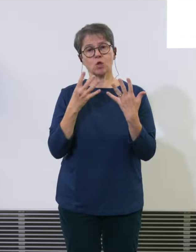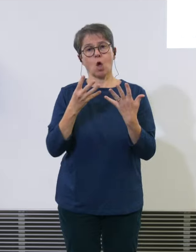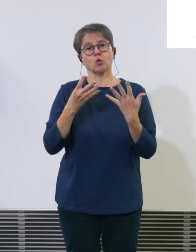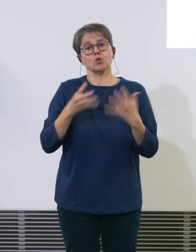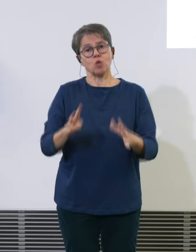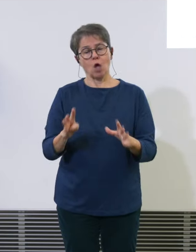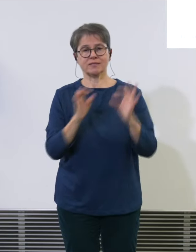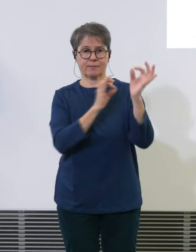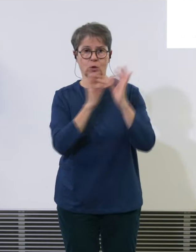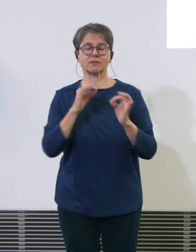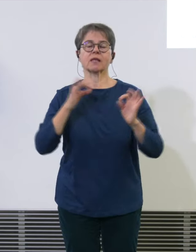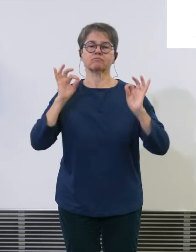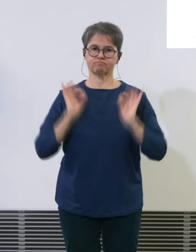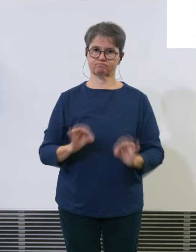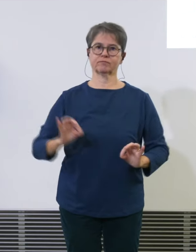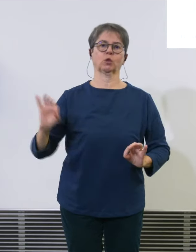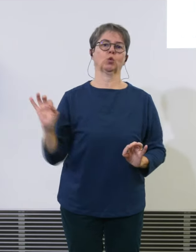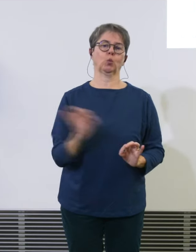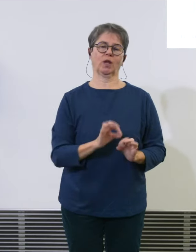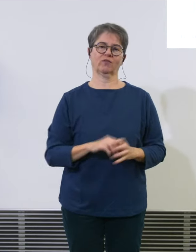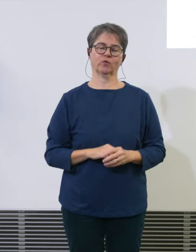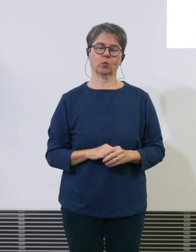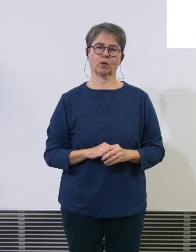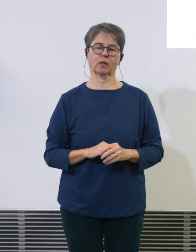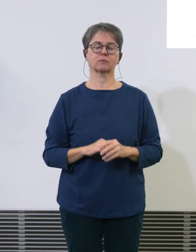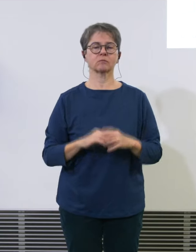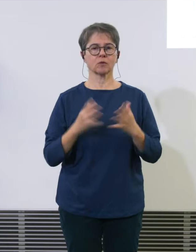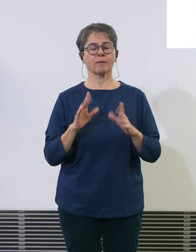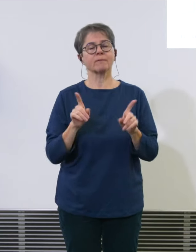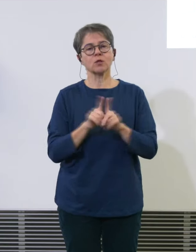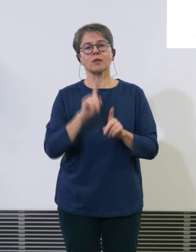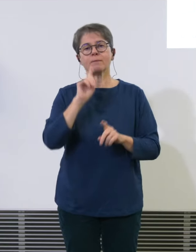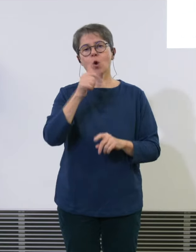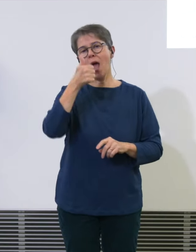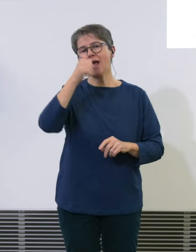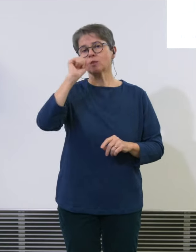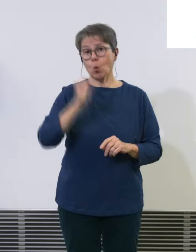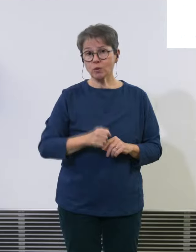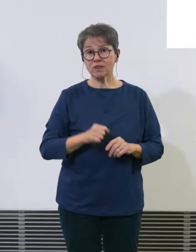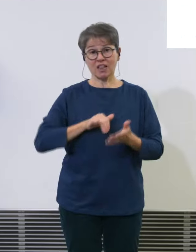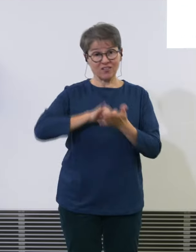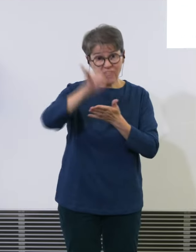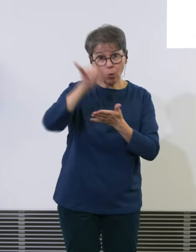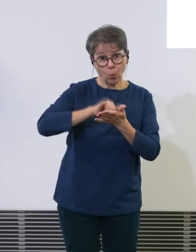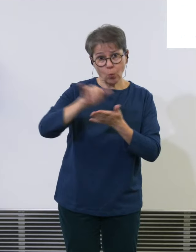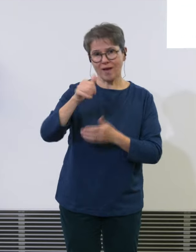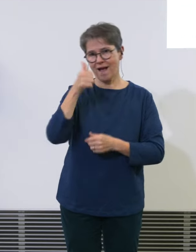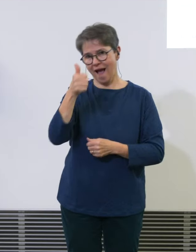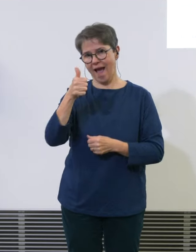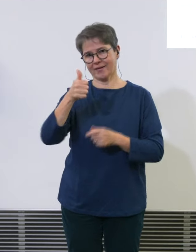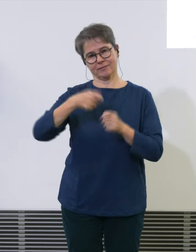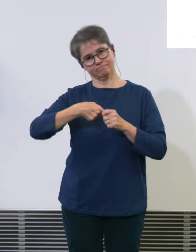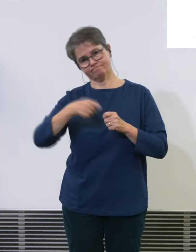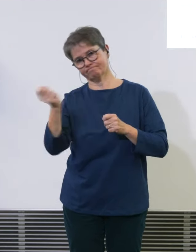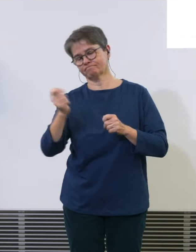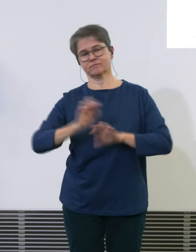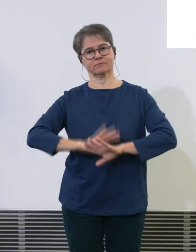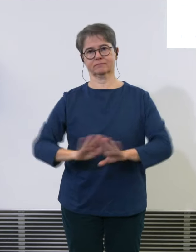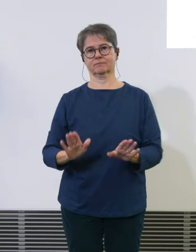etwas aber das heisst es ist einer von 100 Flüge die wir mussten streichen das ist sehr sehr gutes Ergebnis und auch im